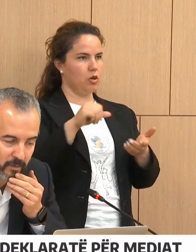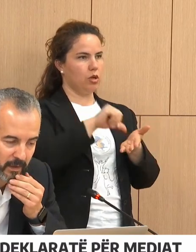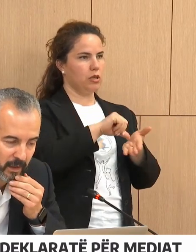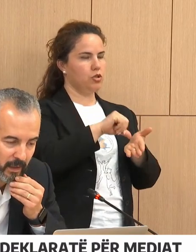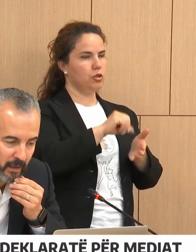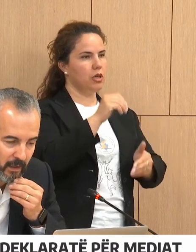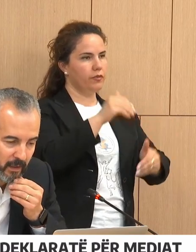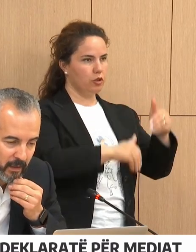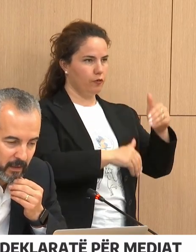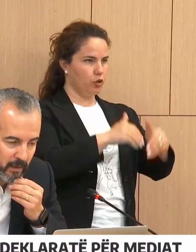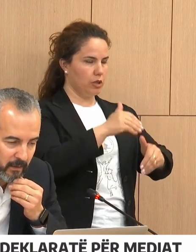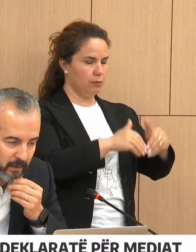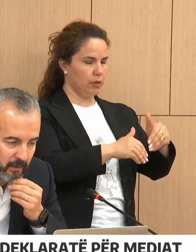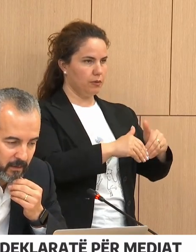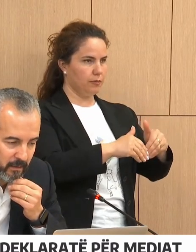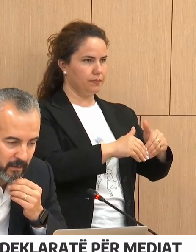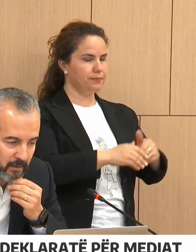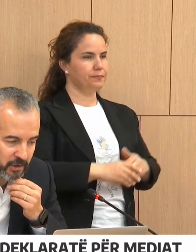lidhen e sotme.